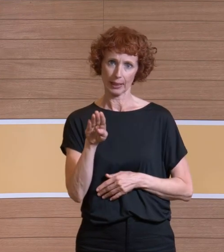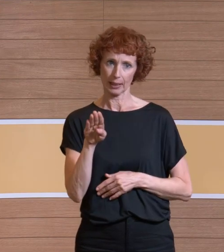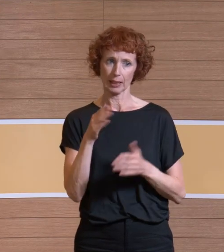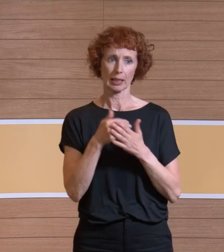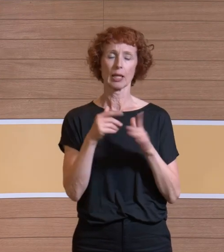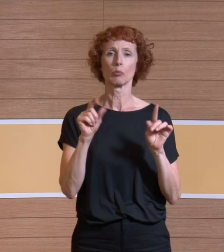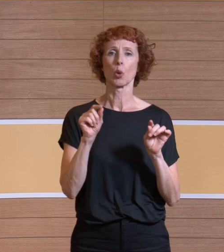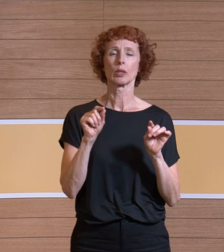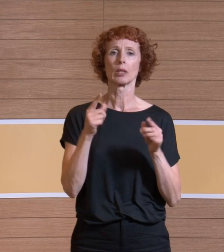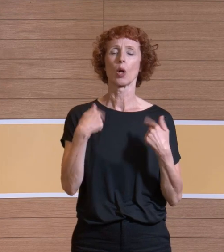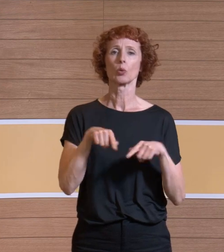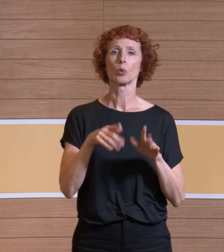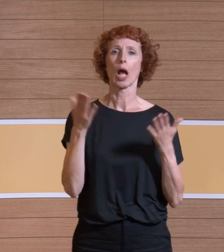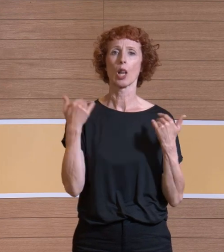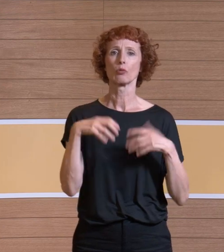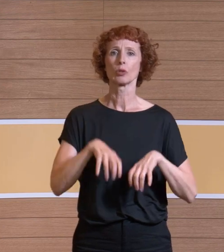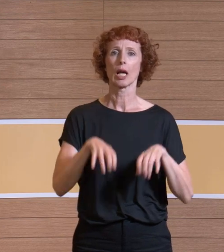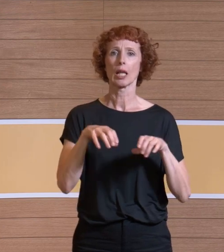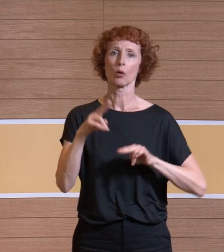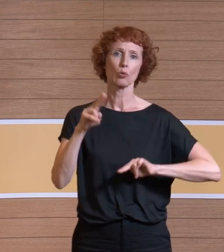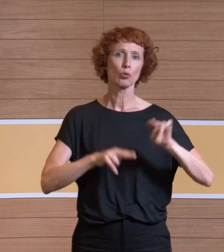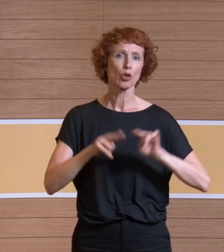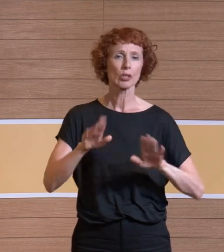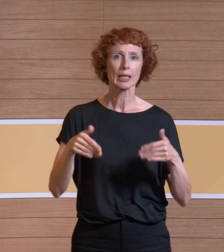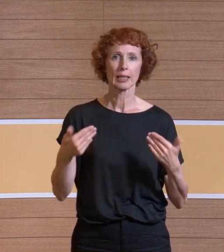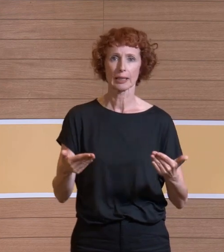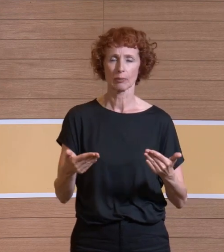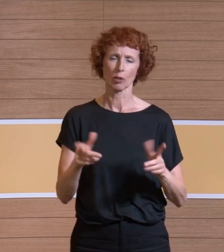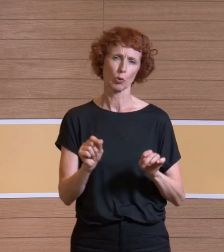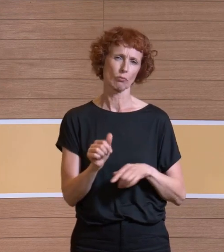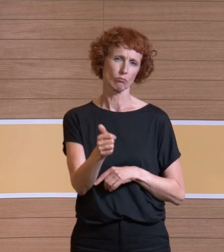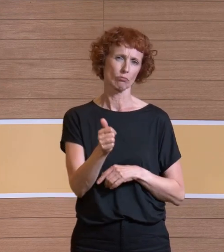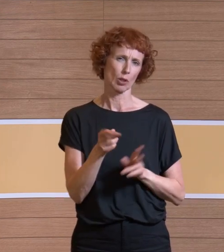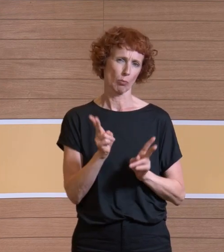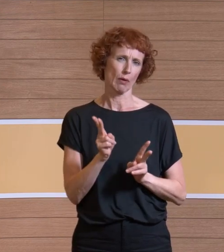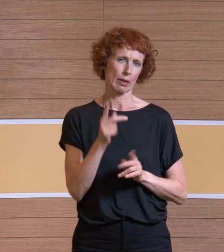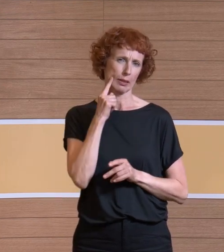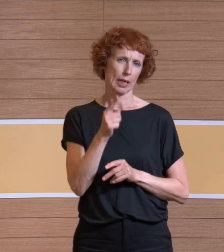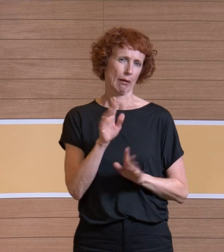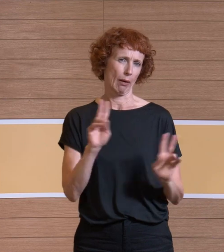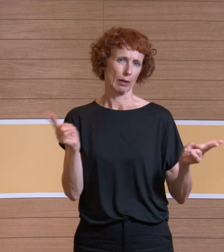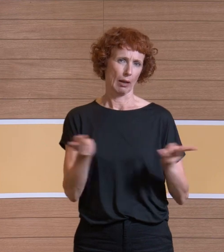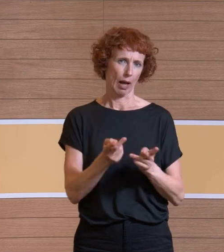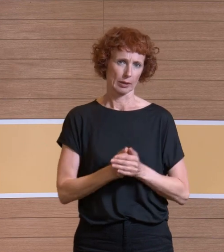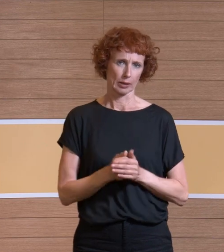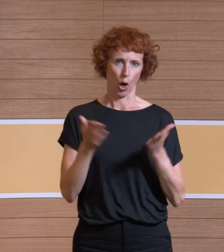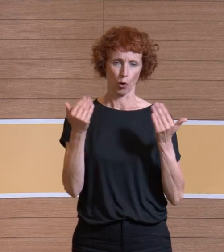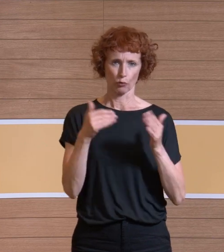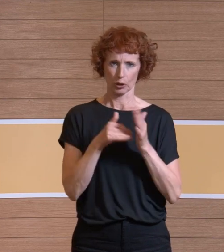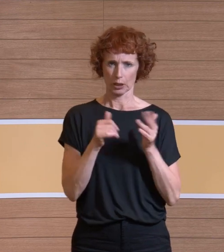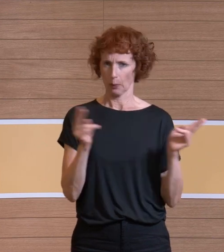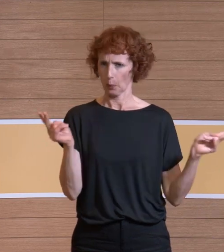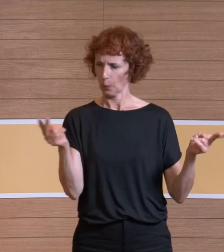Lüftungsanlagen gibt es schon Unterschiede. Eigentlich sollte man annehmen, die sind relativ gleich, weil selbst wenn ich das gleiche Lüftungssystem hätte,